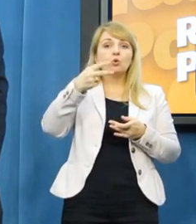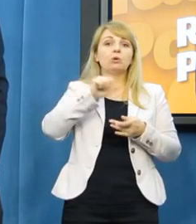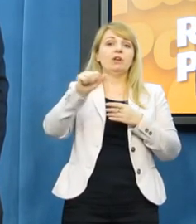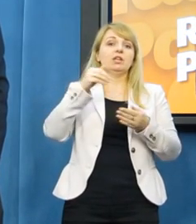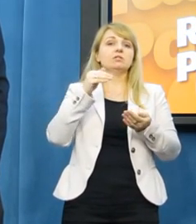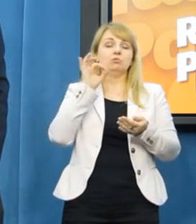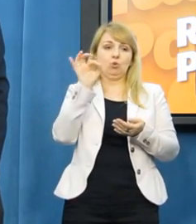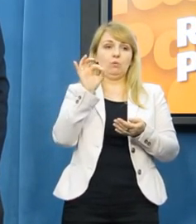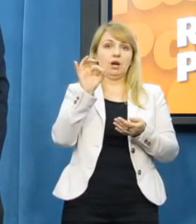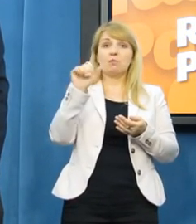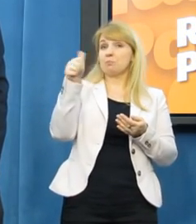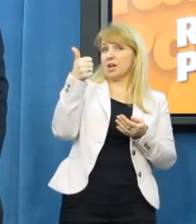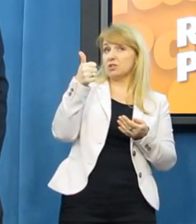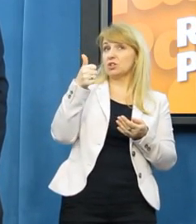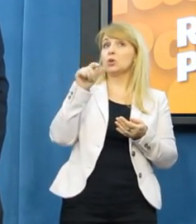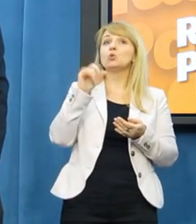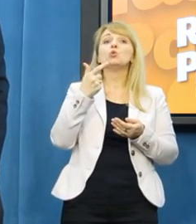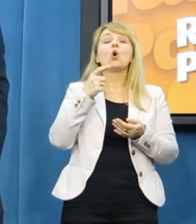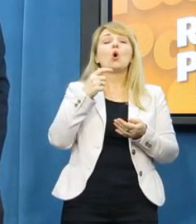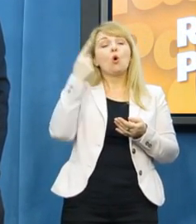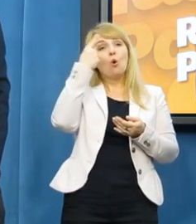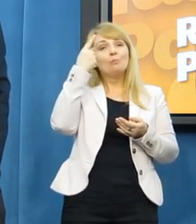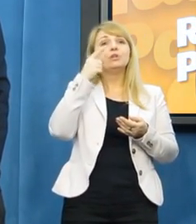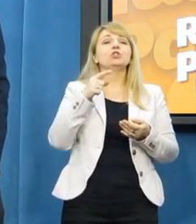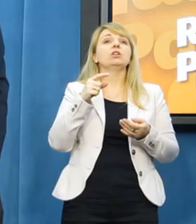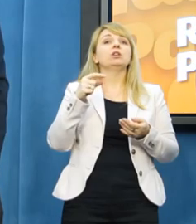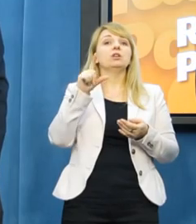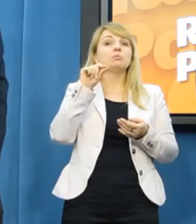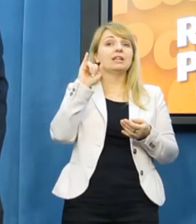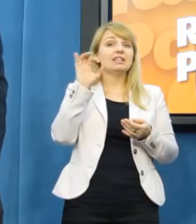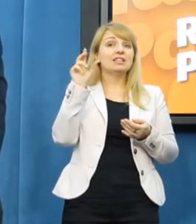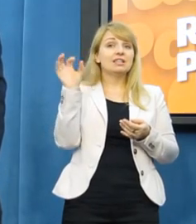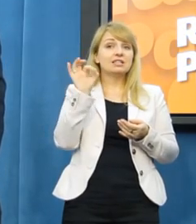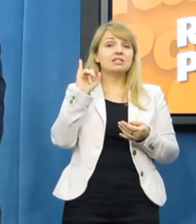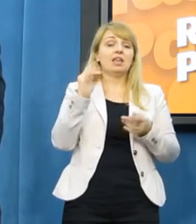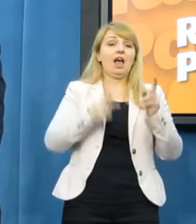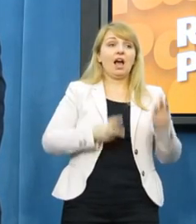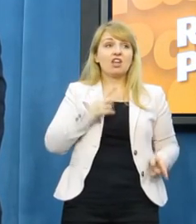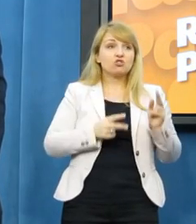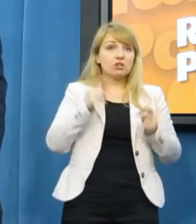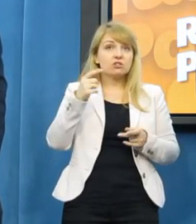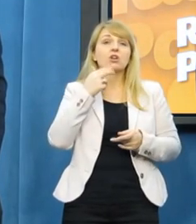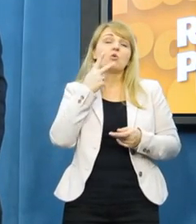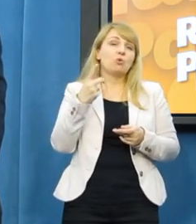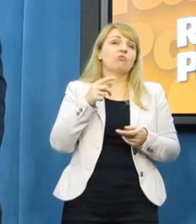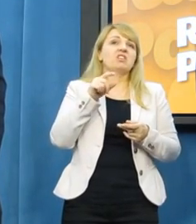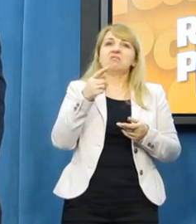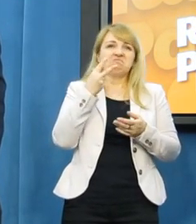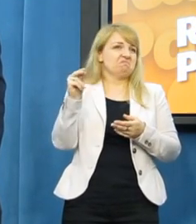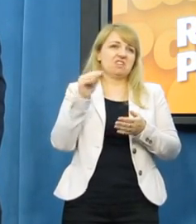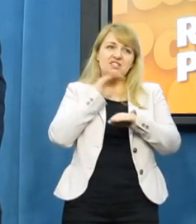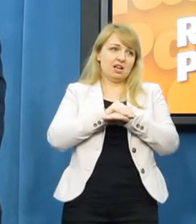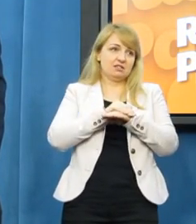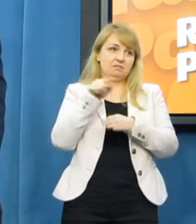Pierwszy wariant to jest takie właśnie kozarstwo Jarosława Kaczyńskiego i Lecha Kaczyńskiego. To już nie nas doprowadziło do nieszczęścia w naszej przeszłości,